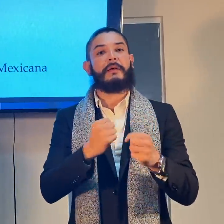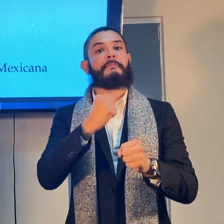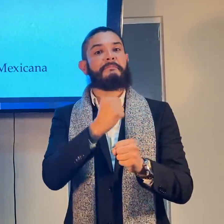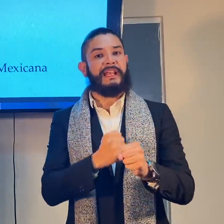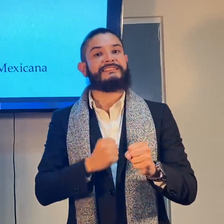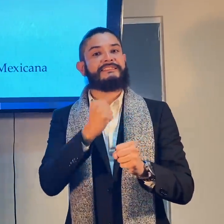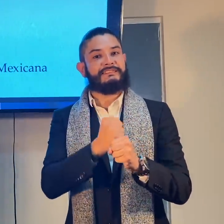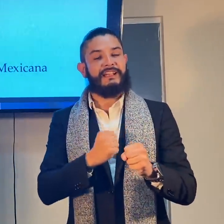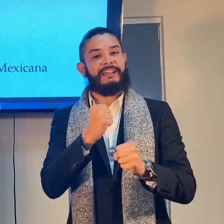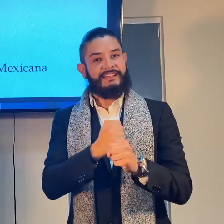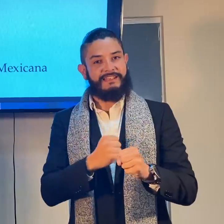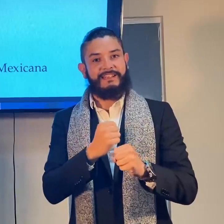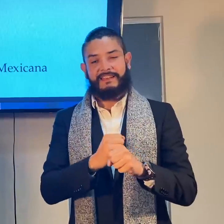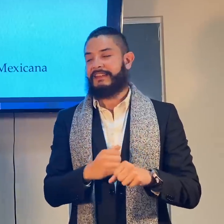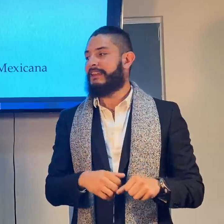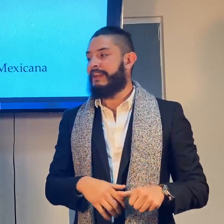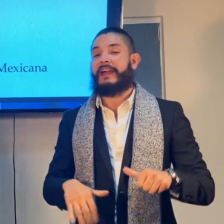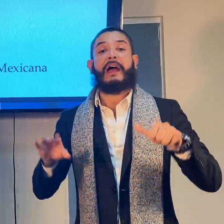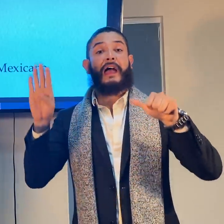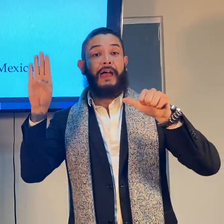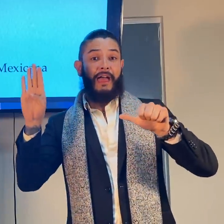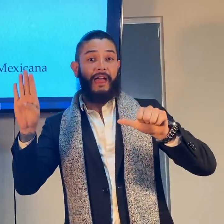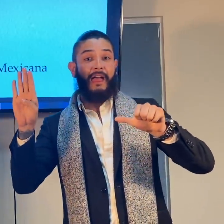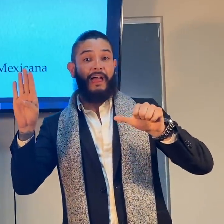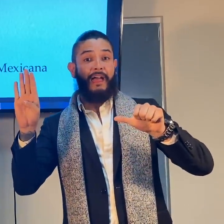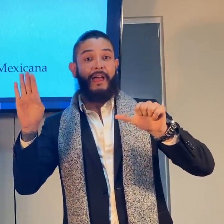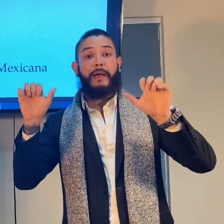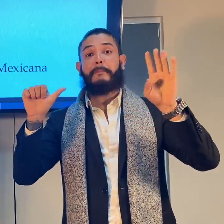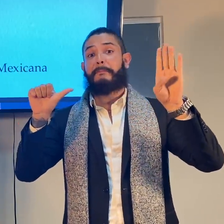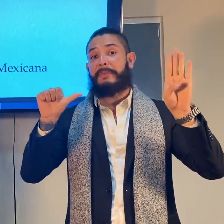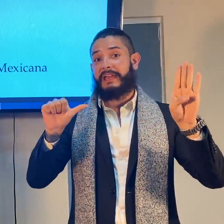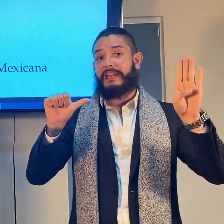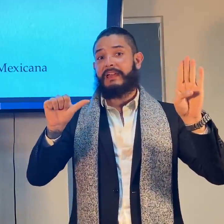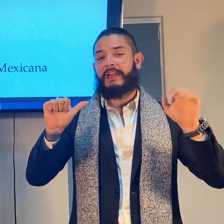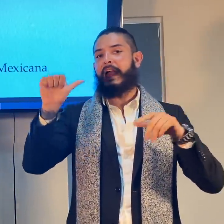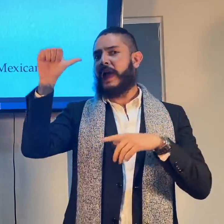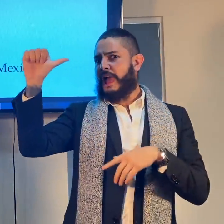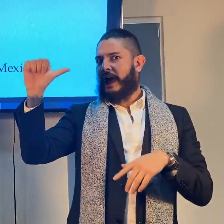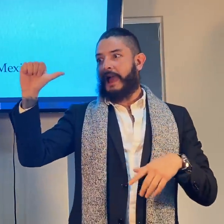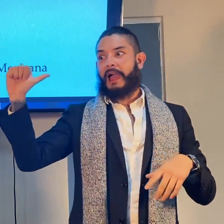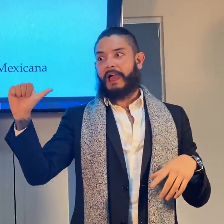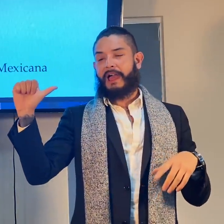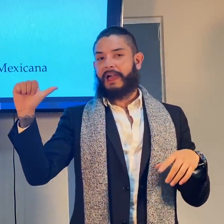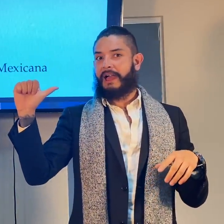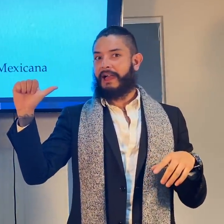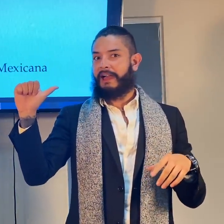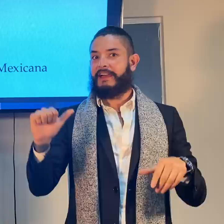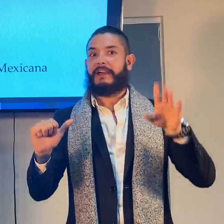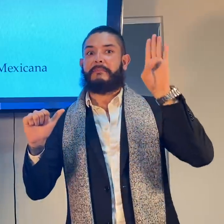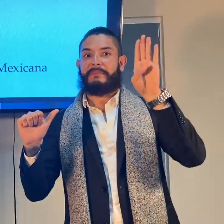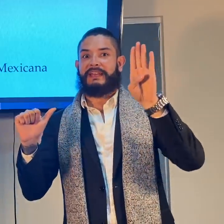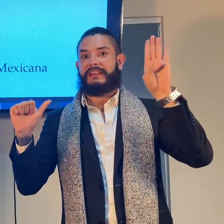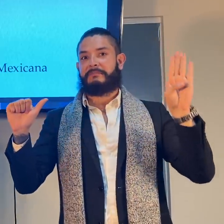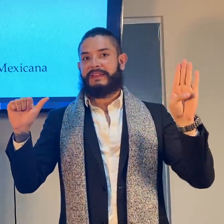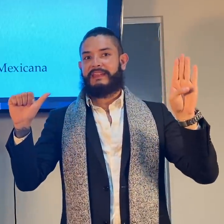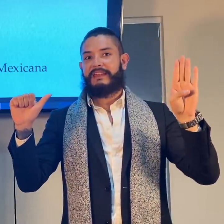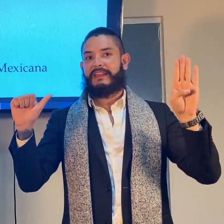Igual, ustedes necesitan estar practicando. Hagan, si hacen estos ejercicios. Esta es la letra A. Esta es la letra B.